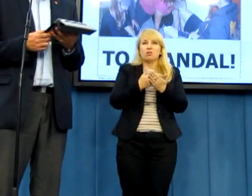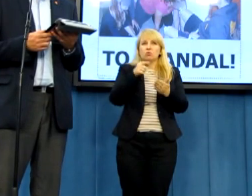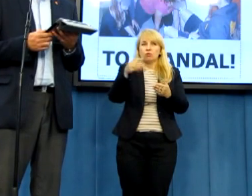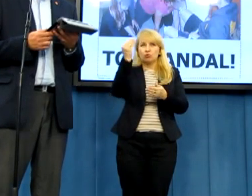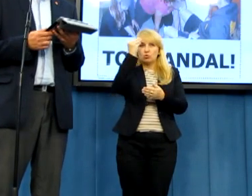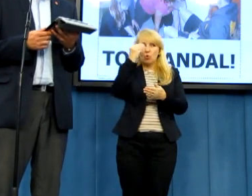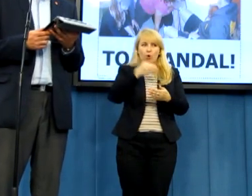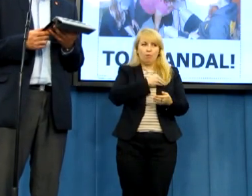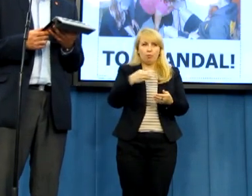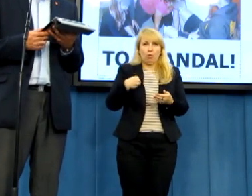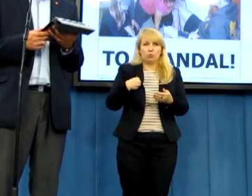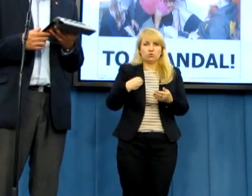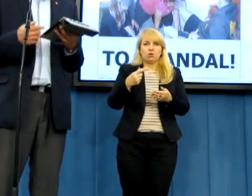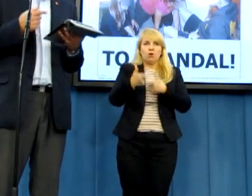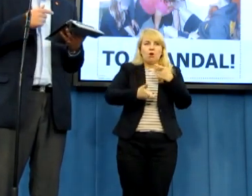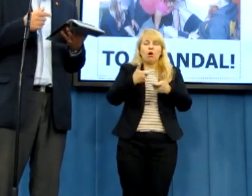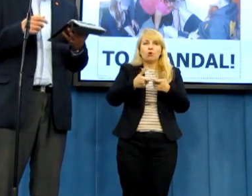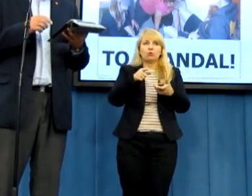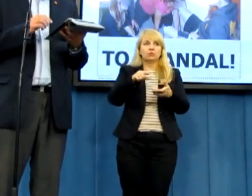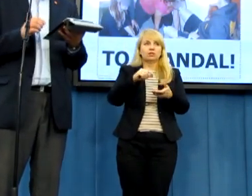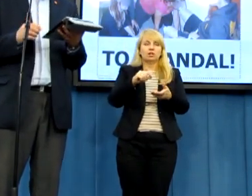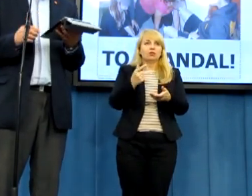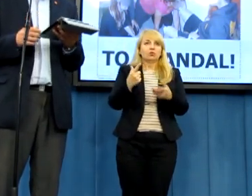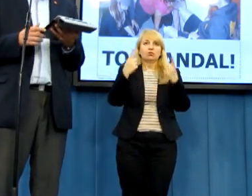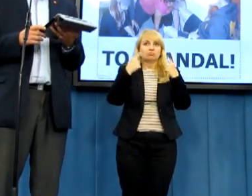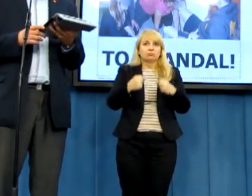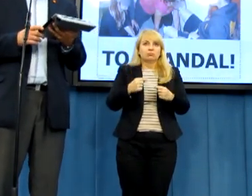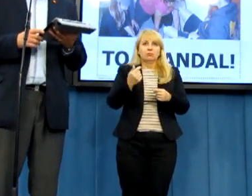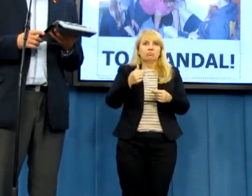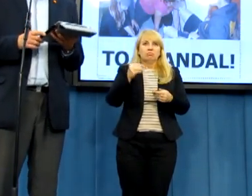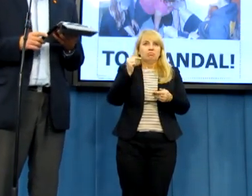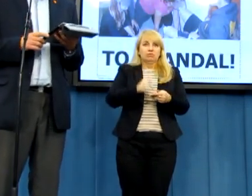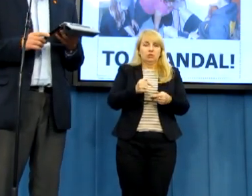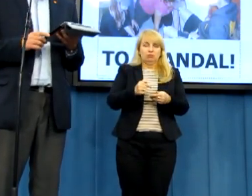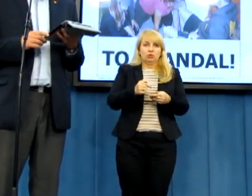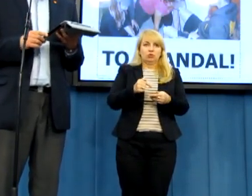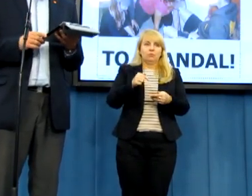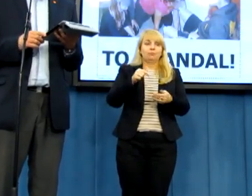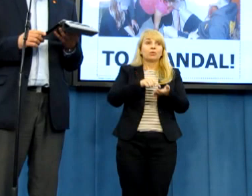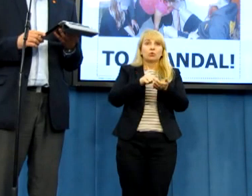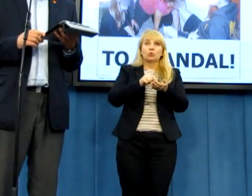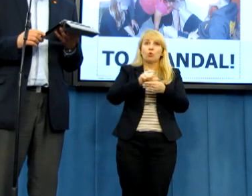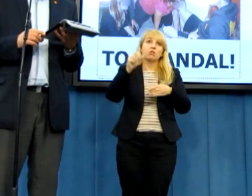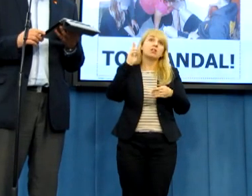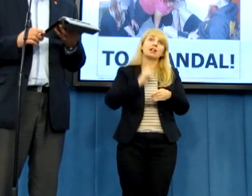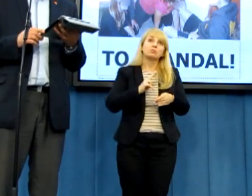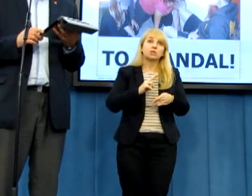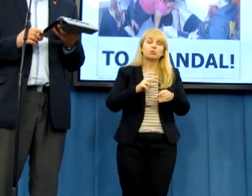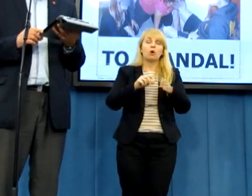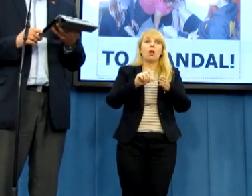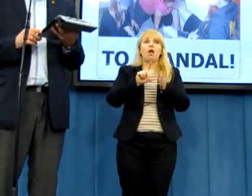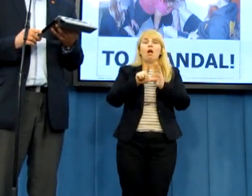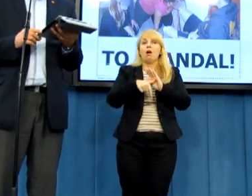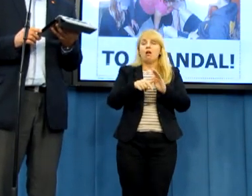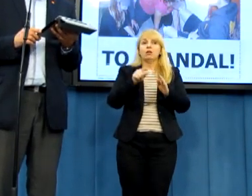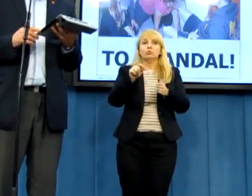szkołach, szczególnie w szkołach, za które wszyscy płacimy, bo przypomnę, że to gimnazjum, mimo, że jest salezjańskie, bierze również pieniądze od